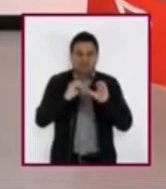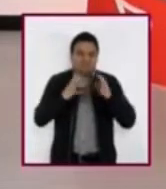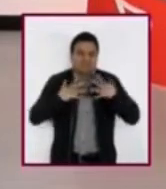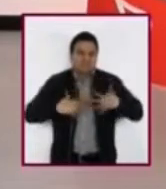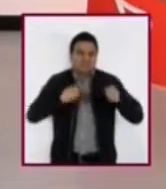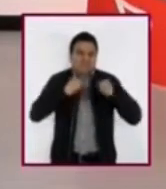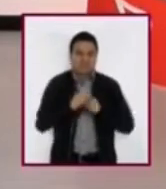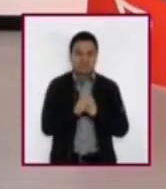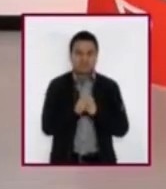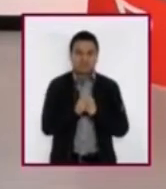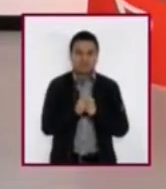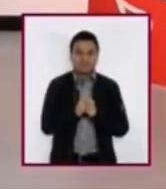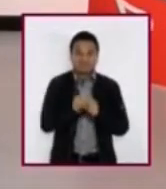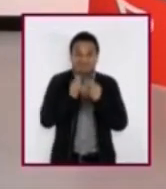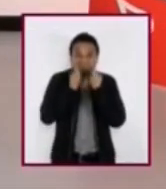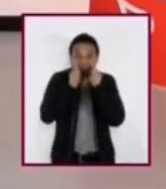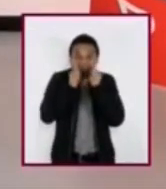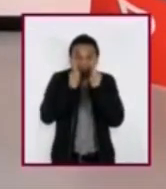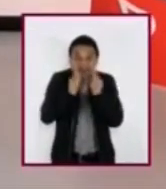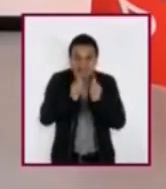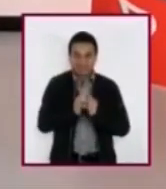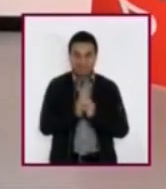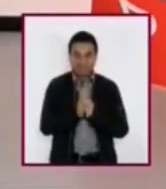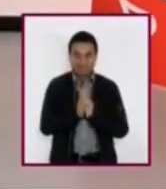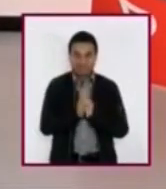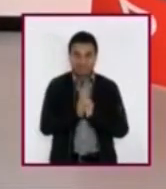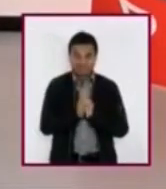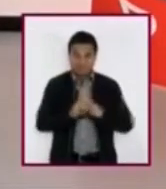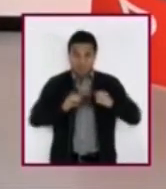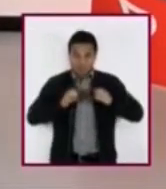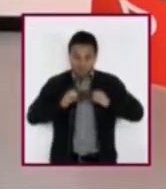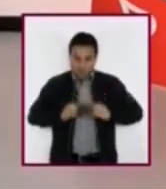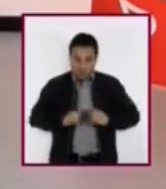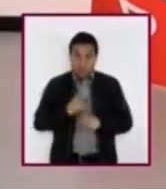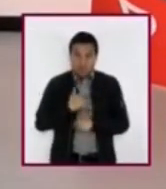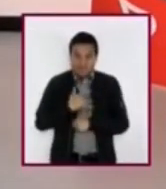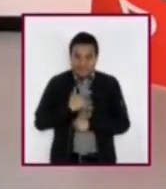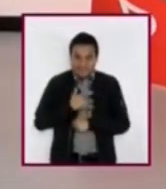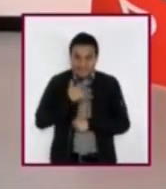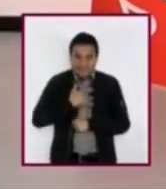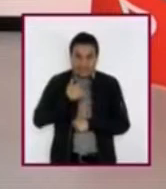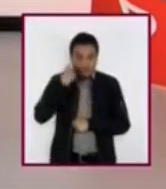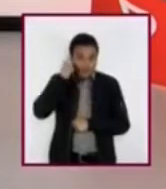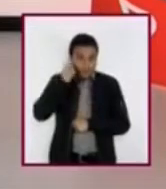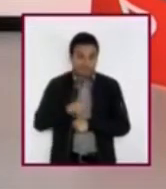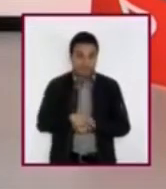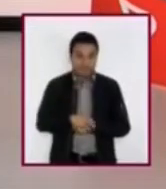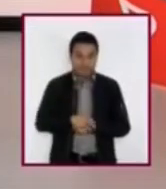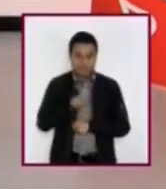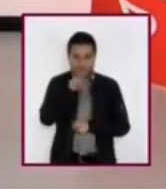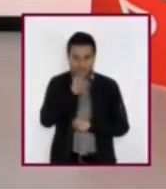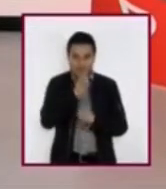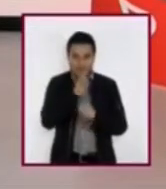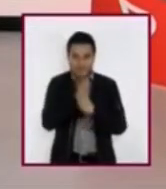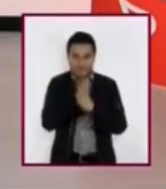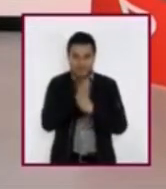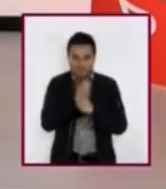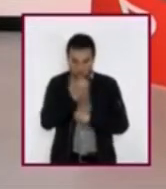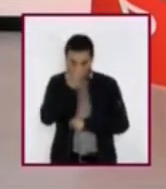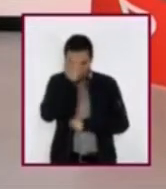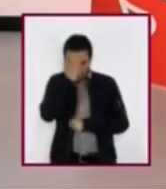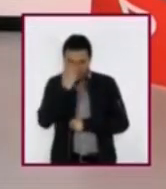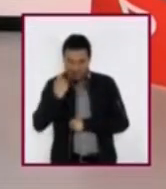Ahora, poniendo atención a lo que pasa por su mente y a sus sensaciones, vamos a hacer un rápido recorrido por nuestro cuerpo.